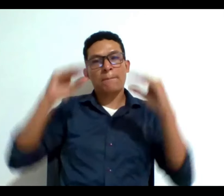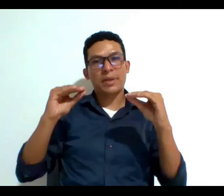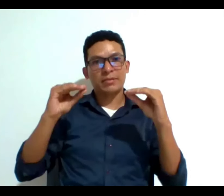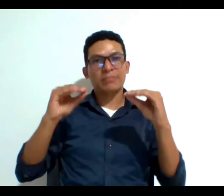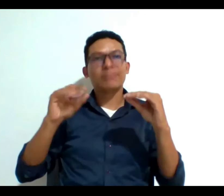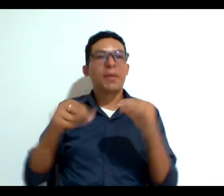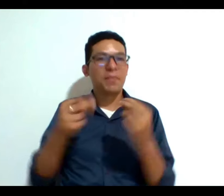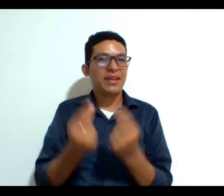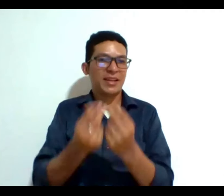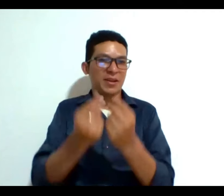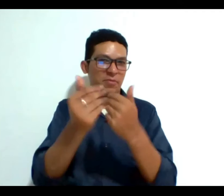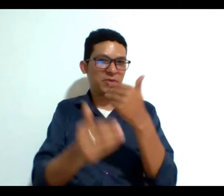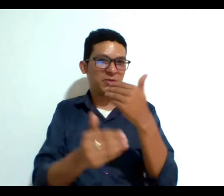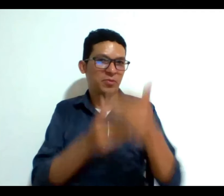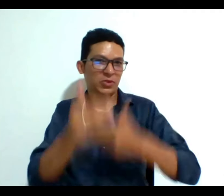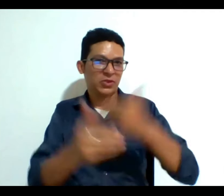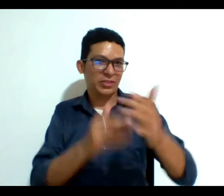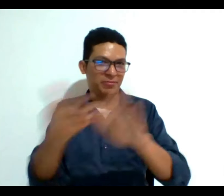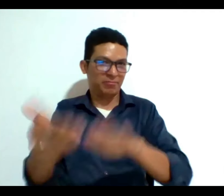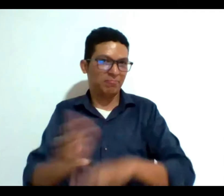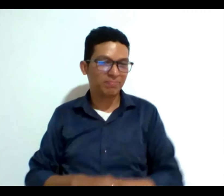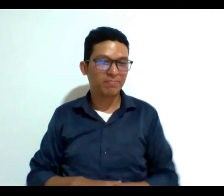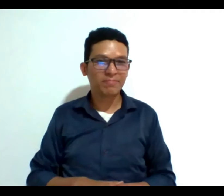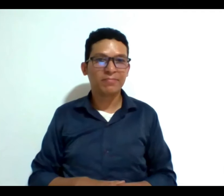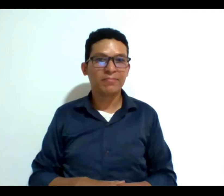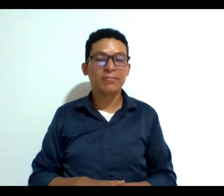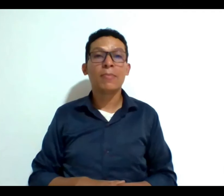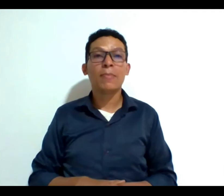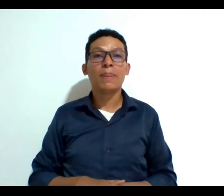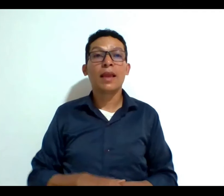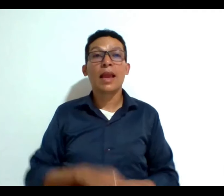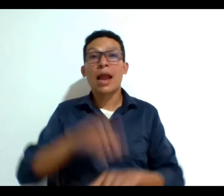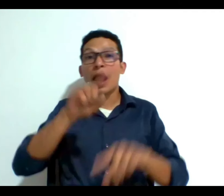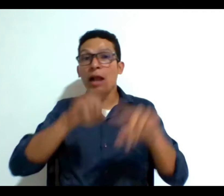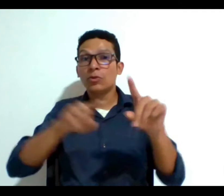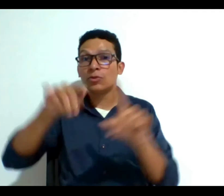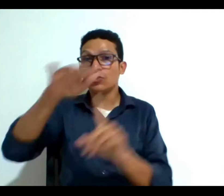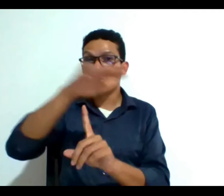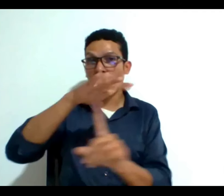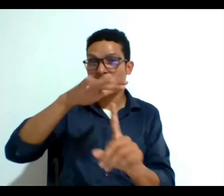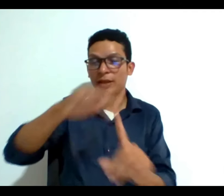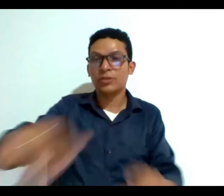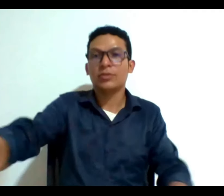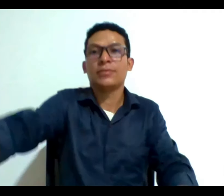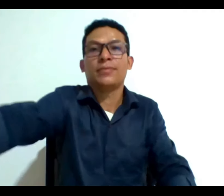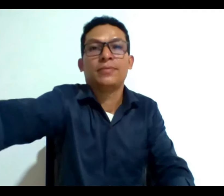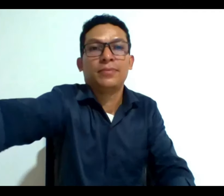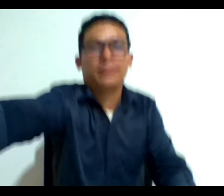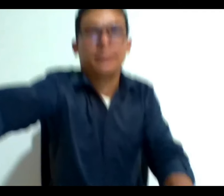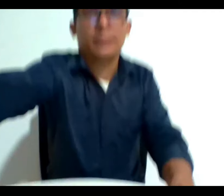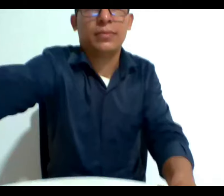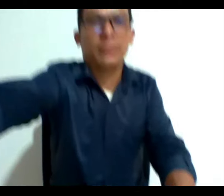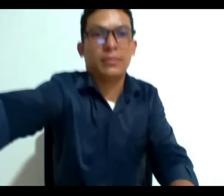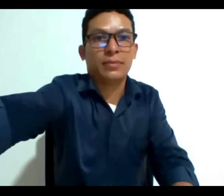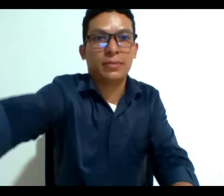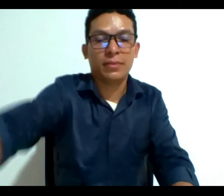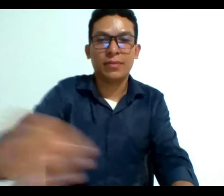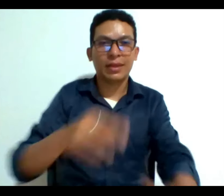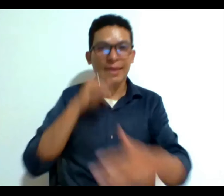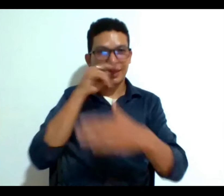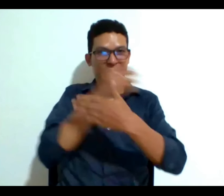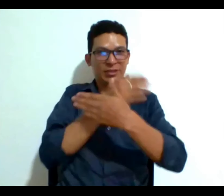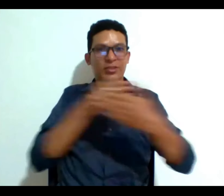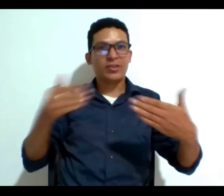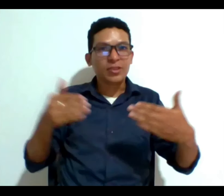el proceso de muerte y en algunos contextos de niños de recién